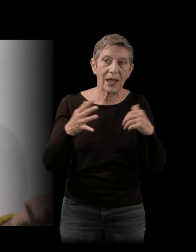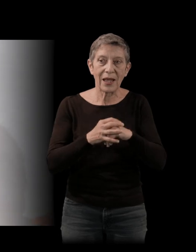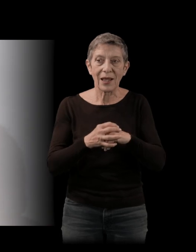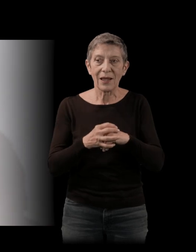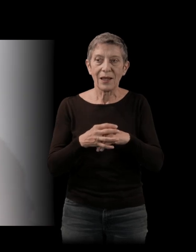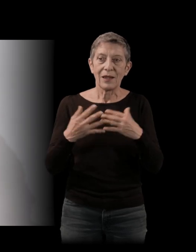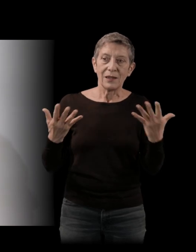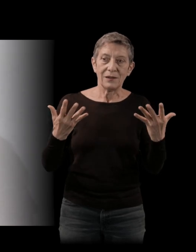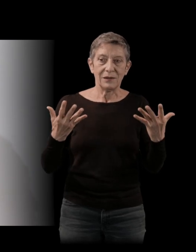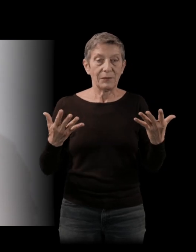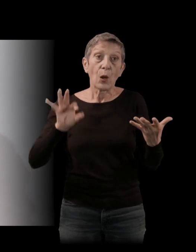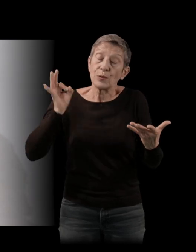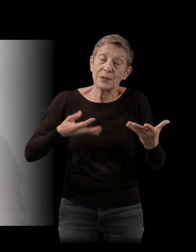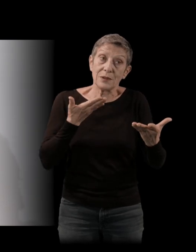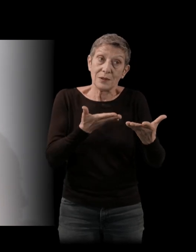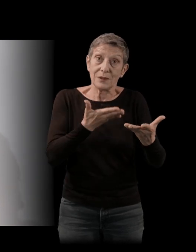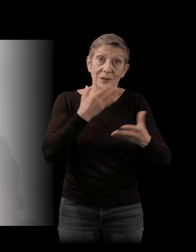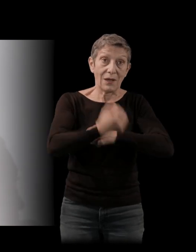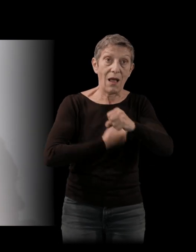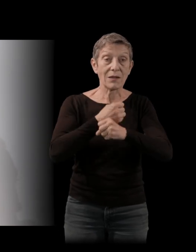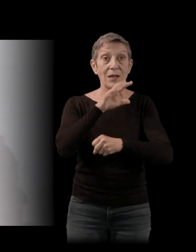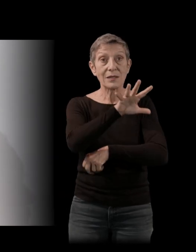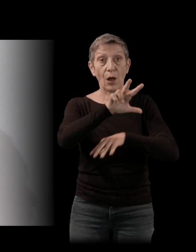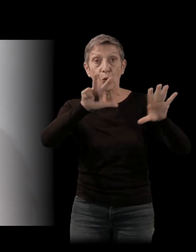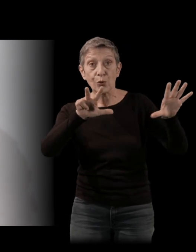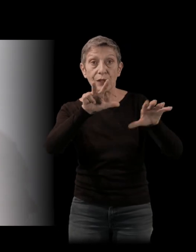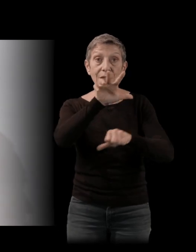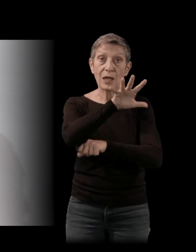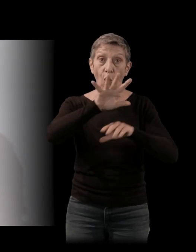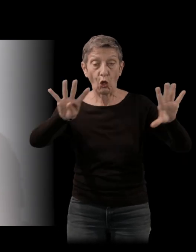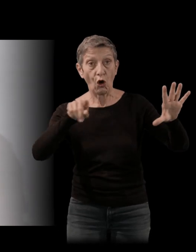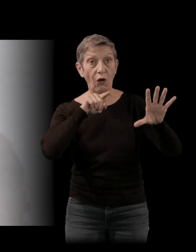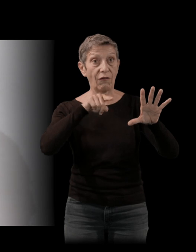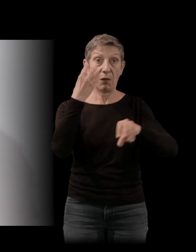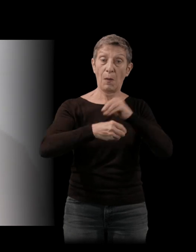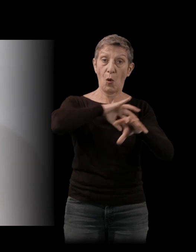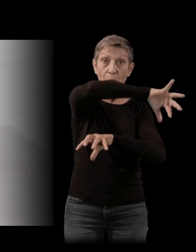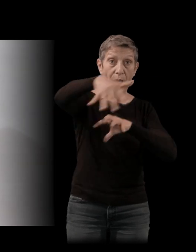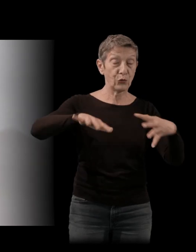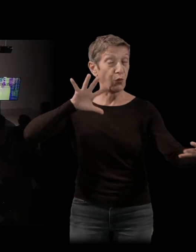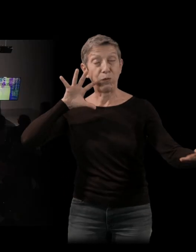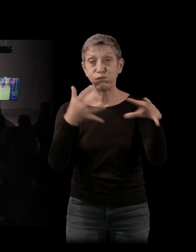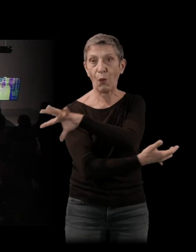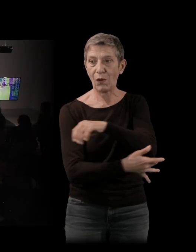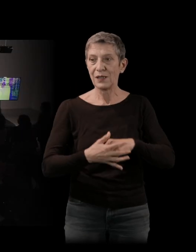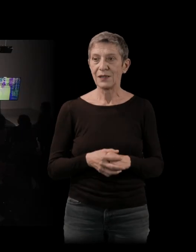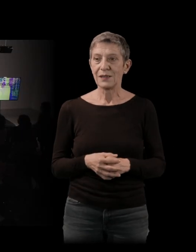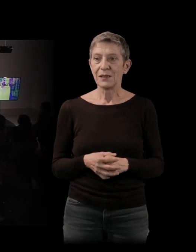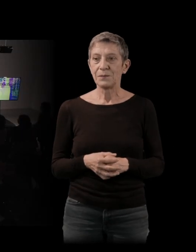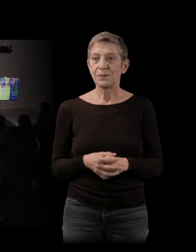un des basculements, je pense, ces années 58-59 pour le monde entier, en effet. Encore une toute petite